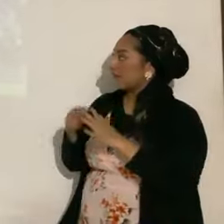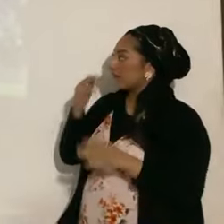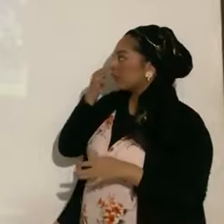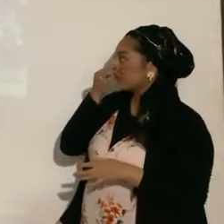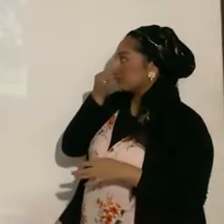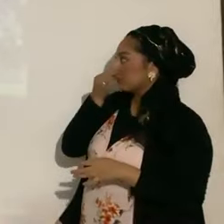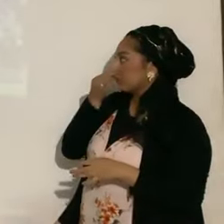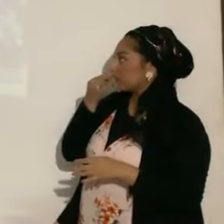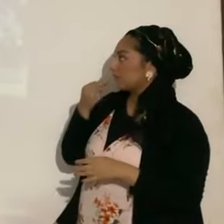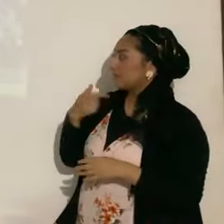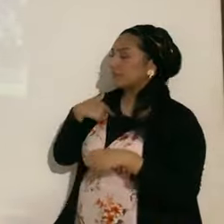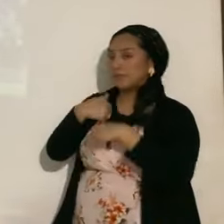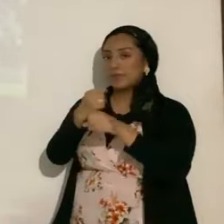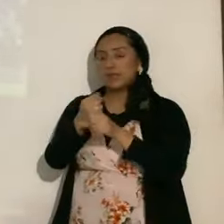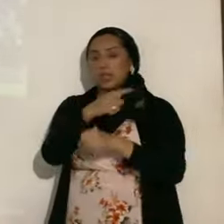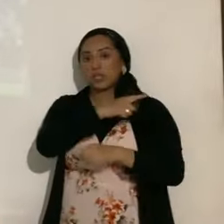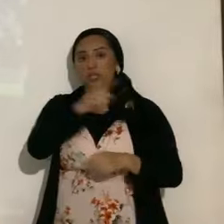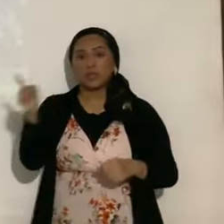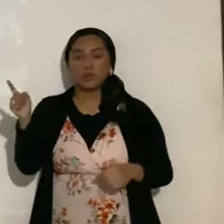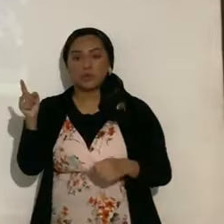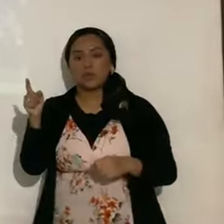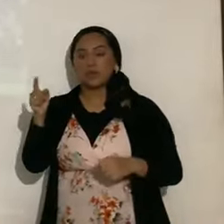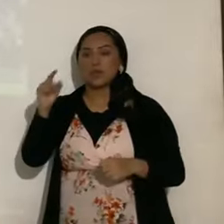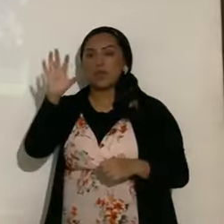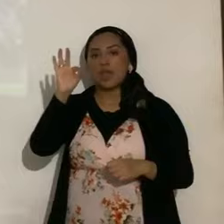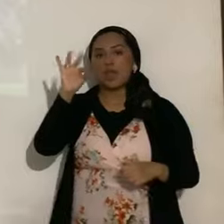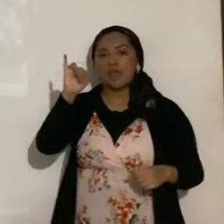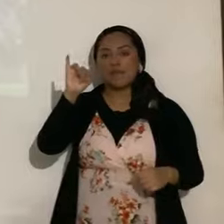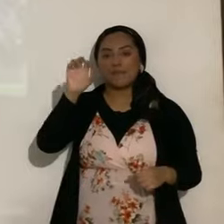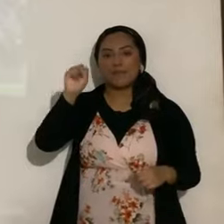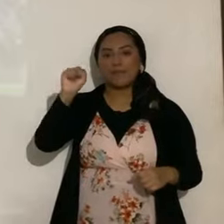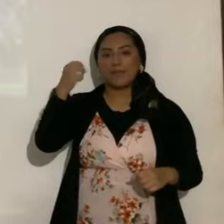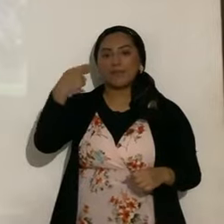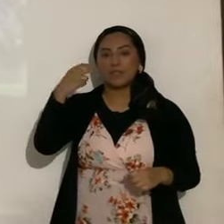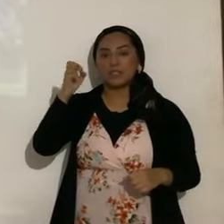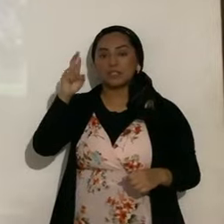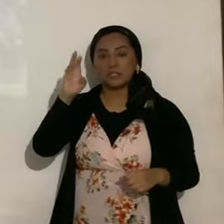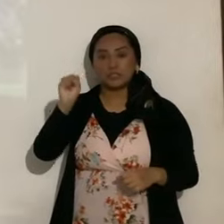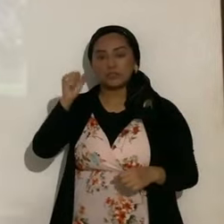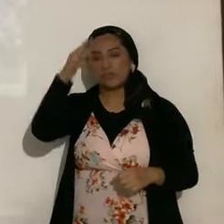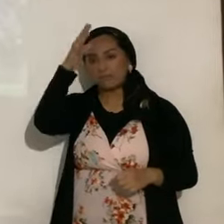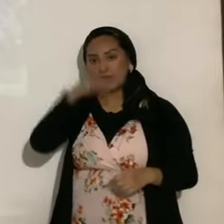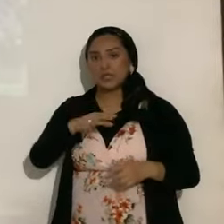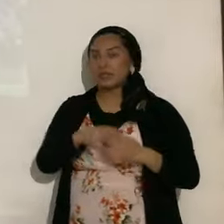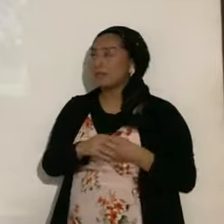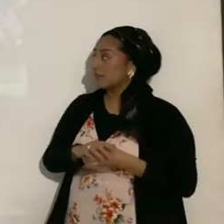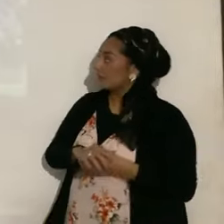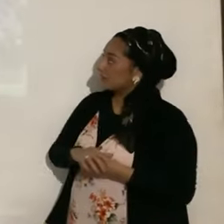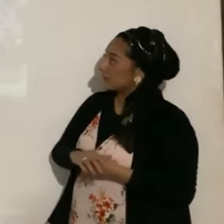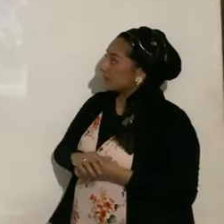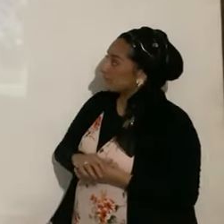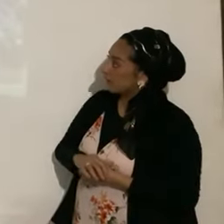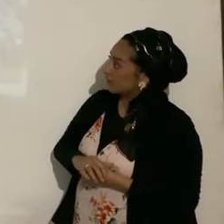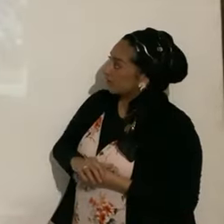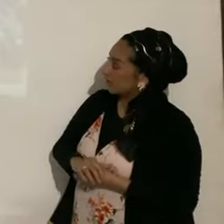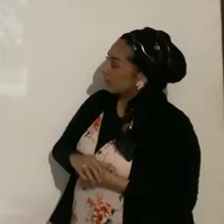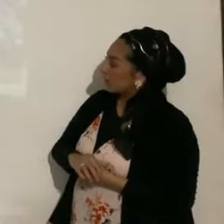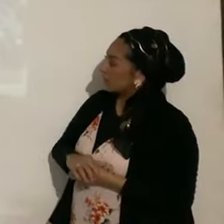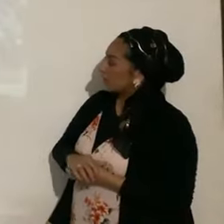Osaré pescadores de hombres, ¿se acuerdan? Ahora, el carnero, lo encontramos en la parte inferior, derecha